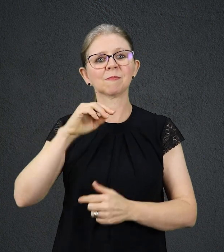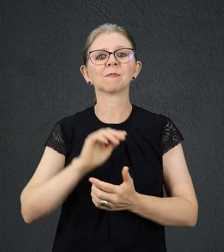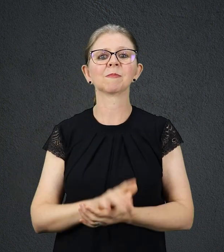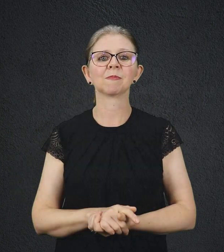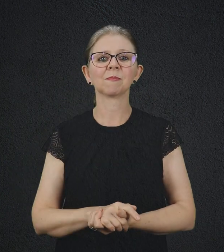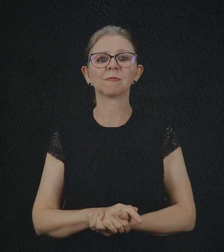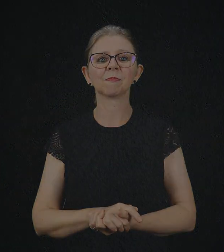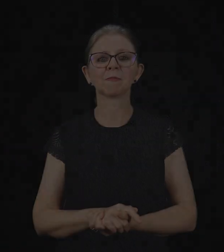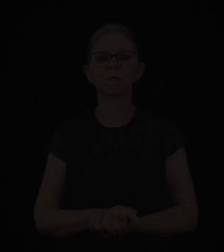Doe